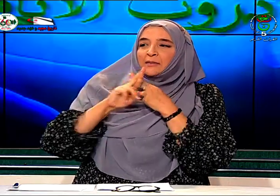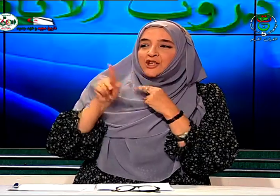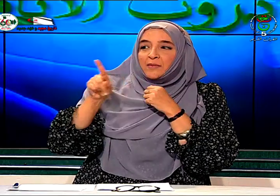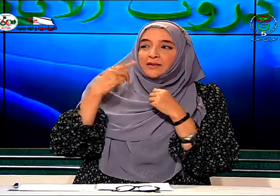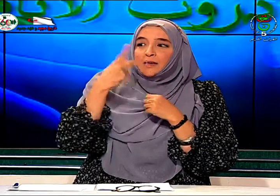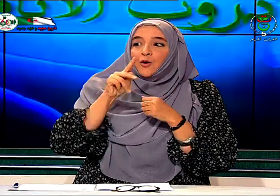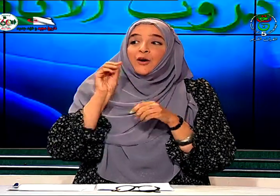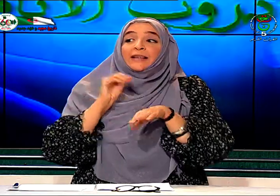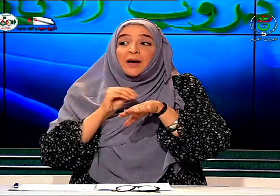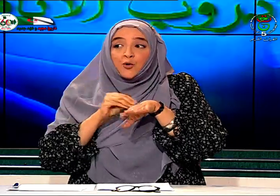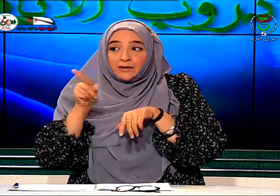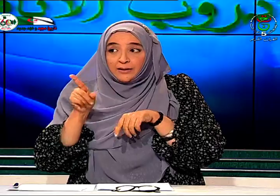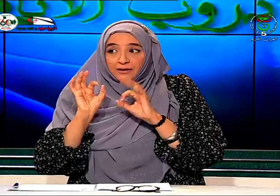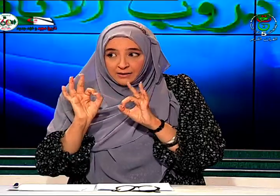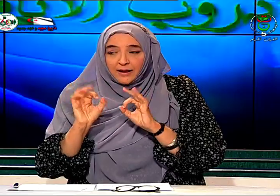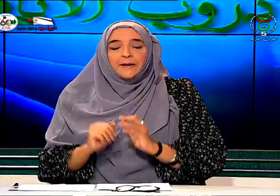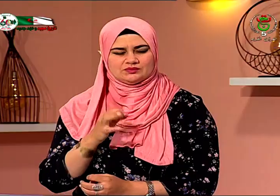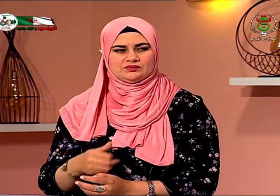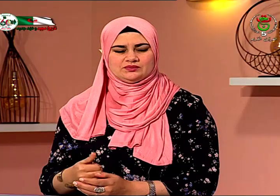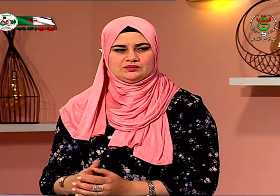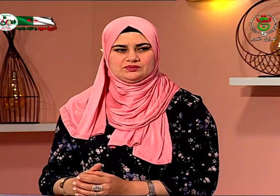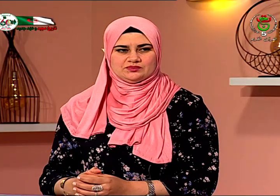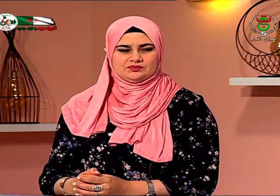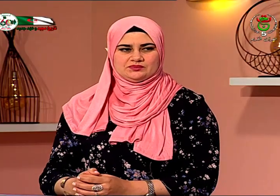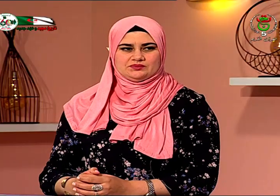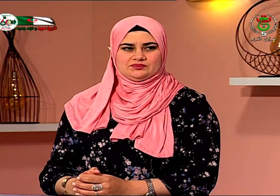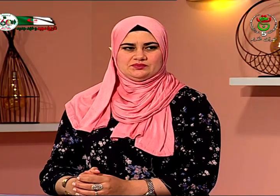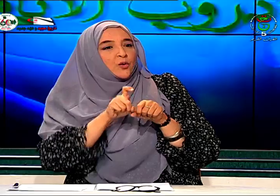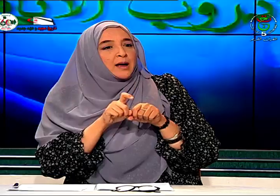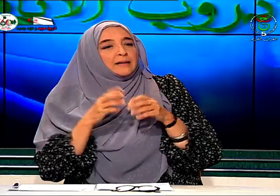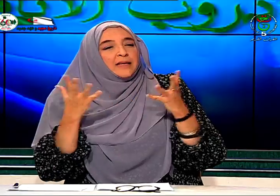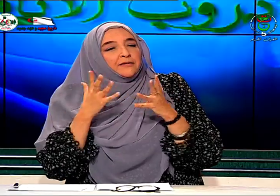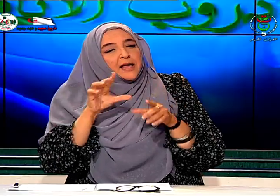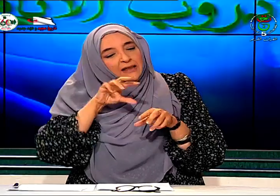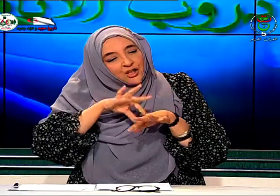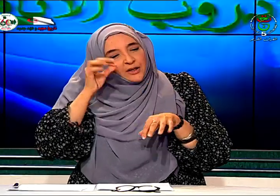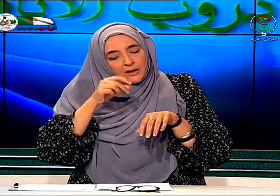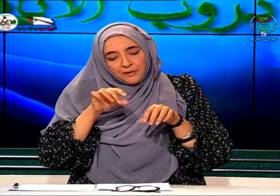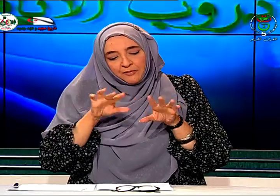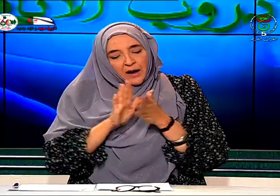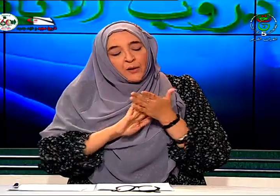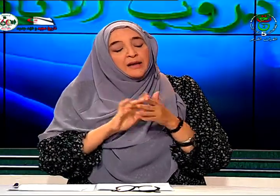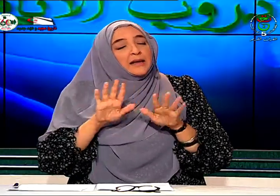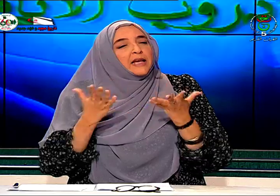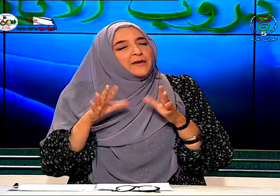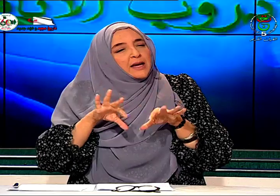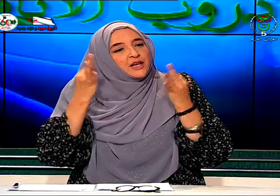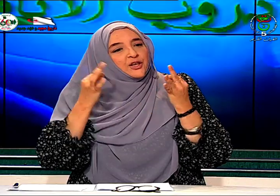إجابتك له عندما يناديك صحيح نعم يعني نفس السؤال كيف يكتشف عفوا كيف يكتشف